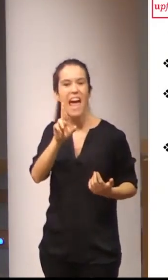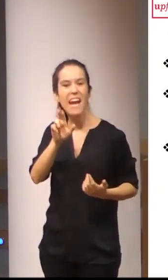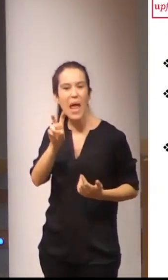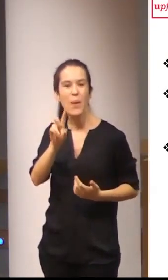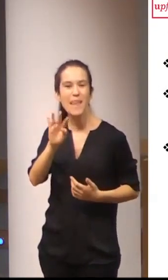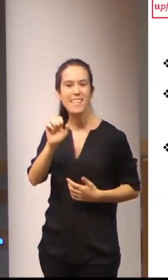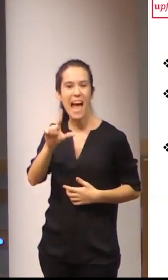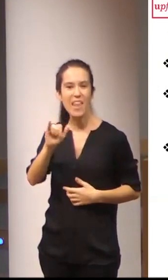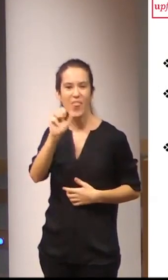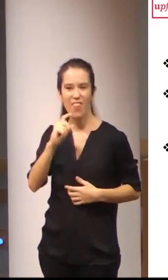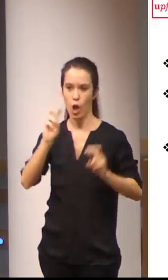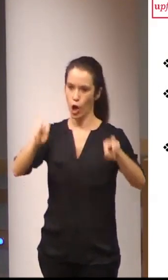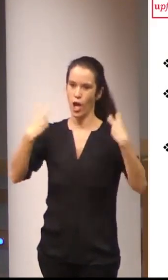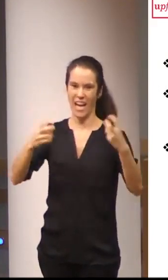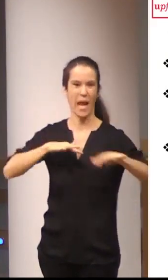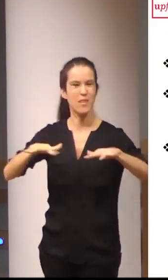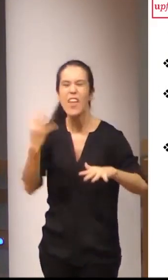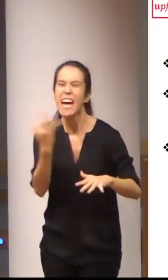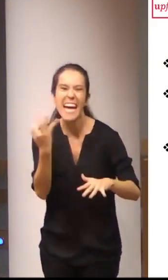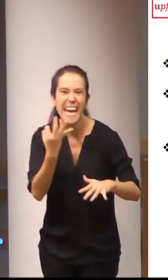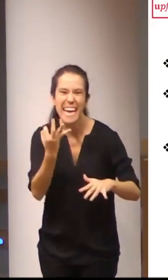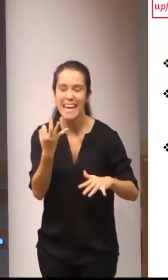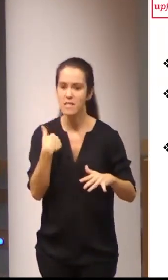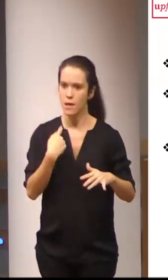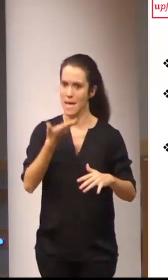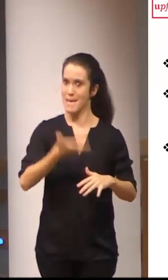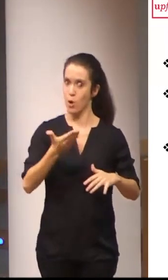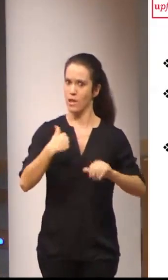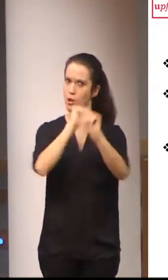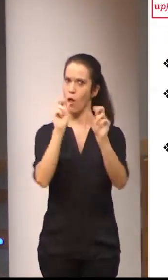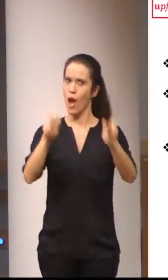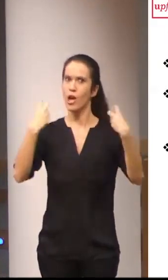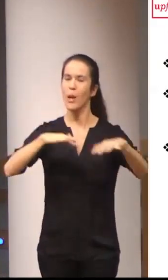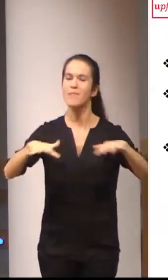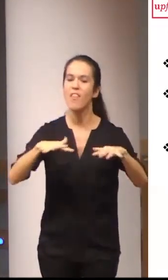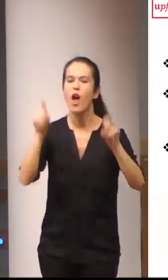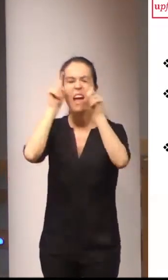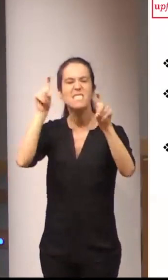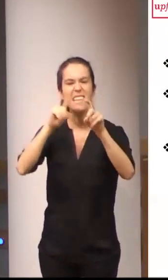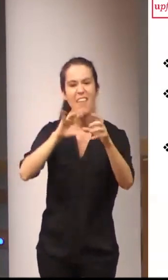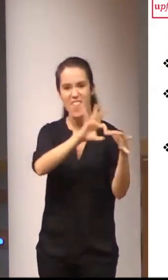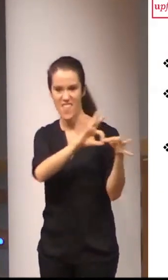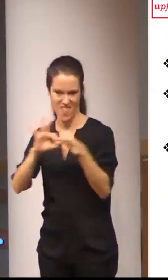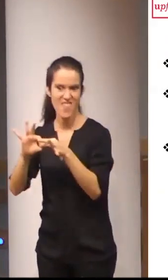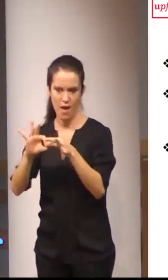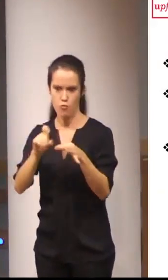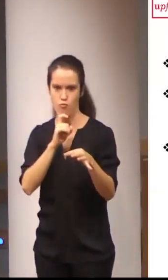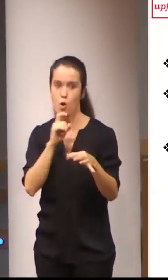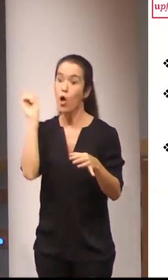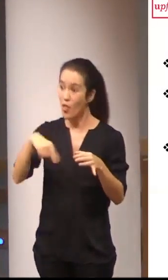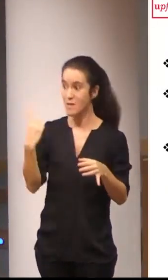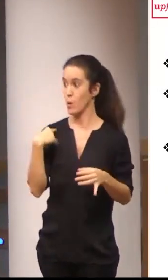das lenguas de signos e o peso que ten neste modelo de revitalización a enseñanza. E logo Cristina vos falará dos